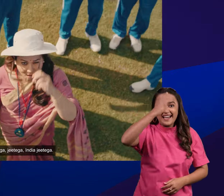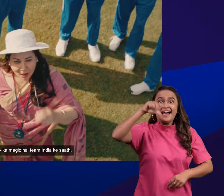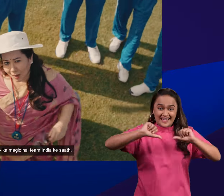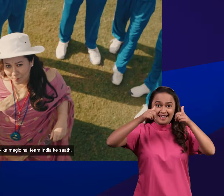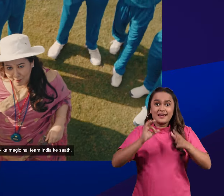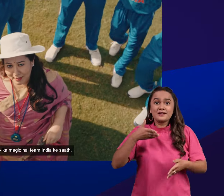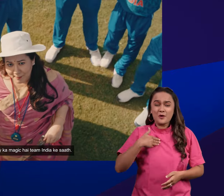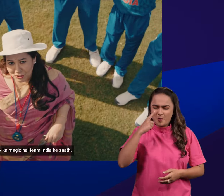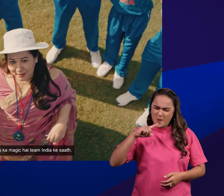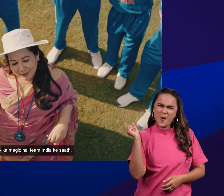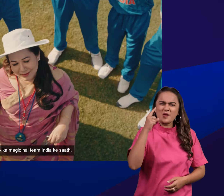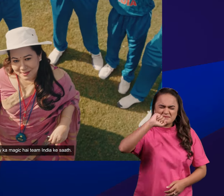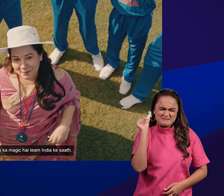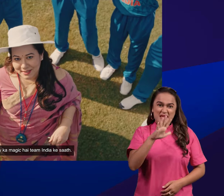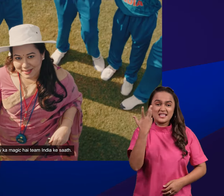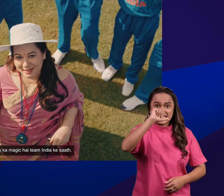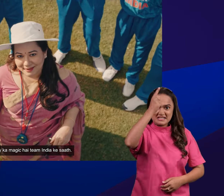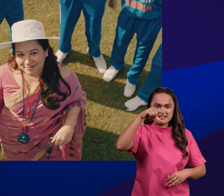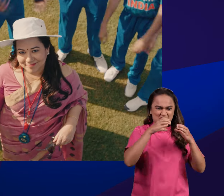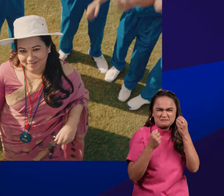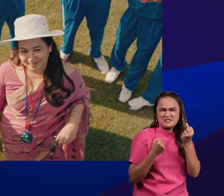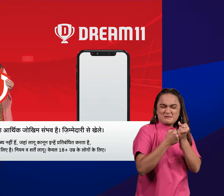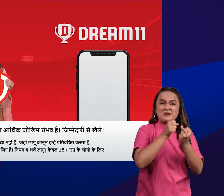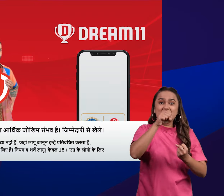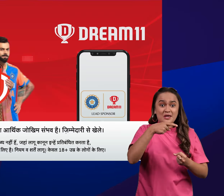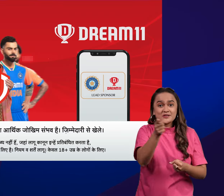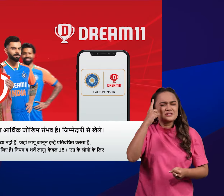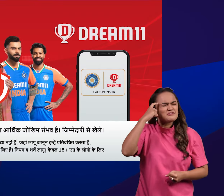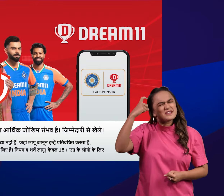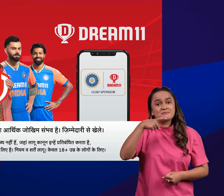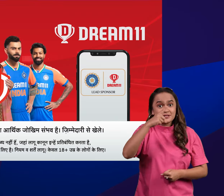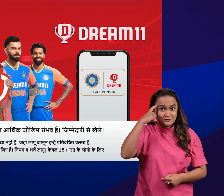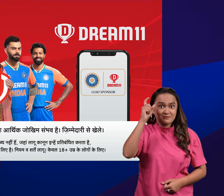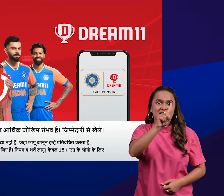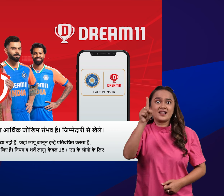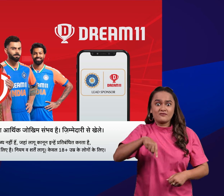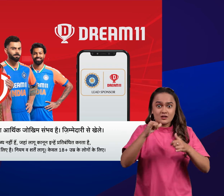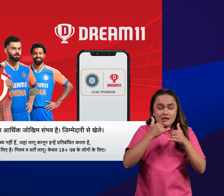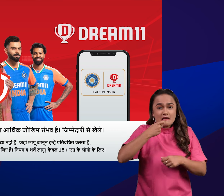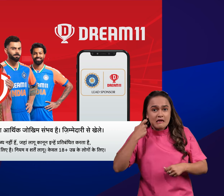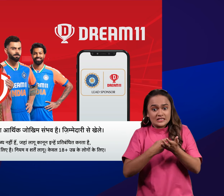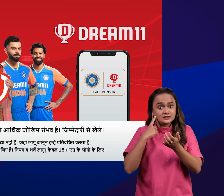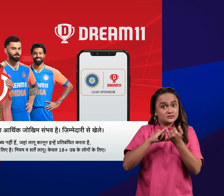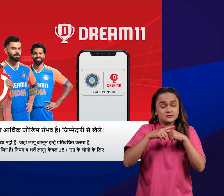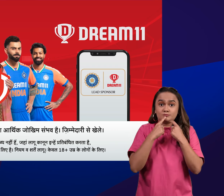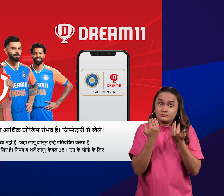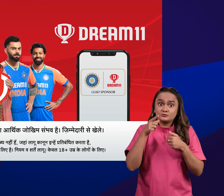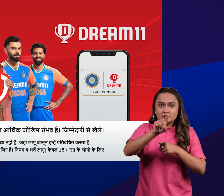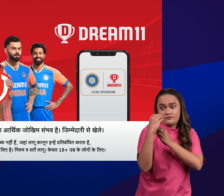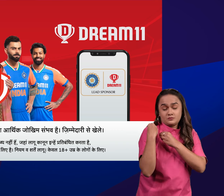अब हर मम्मी का मैजिक है, टीम इंडिया के साथ. ये सब का ड्रीम है, ड्रीम 11, इस खेल में आदत लगना या आर्थिक जोखिम संभव है, जिम्मेदारी